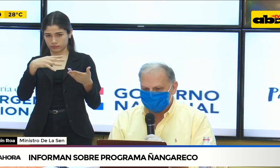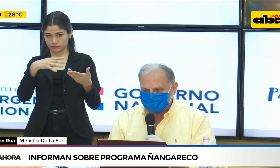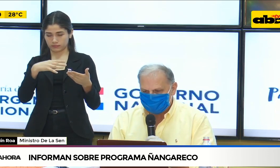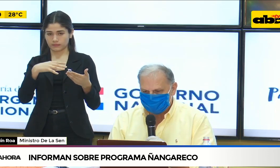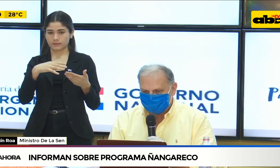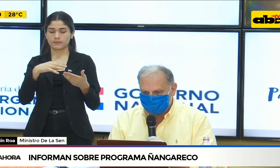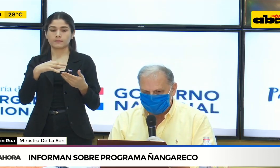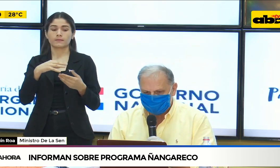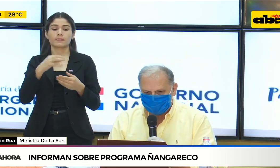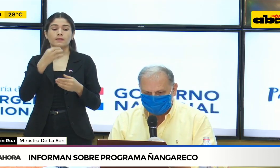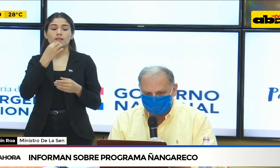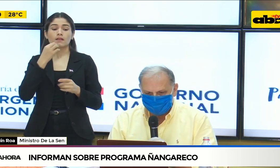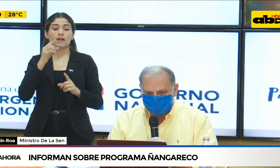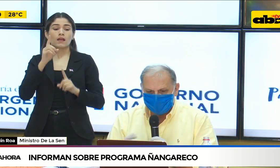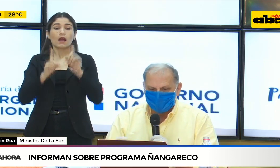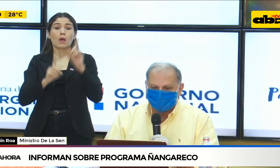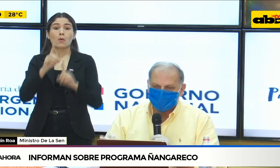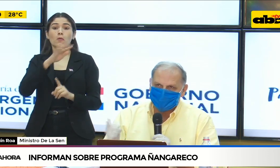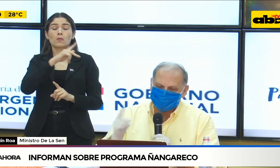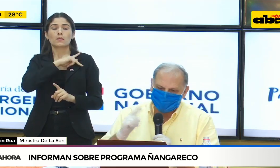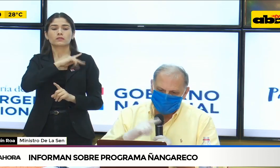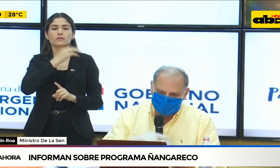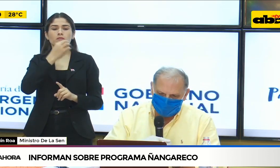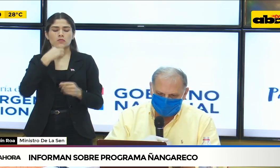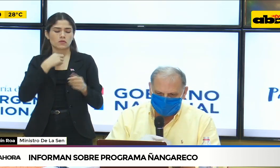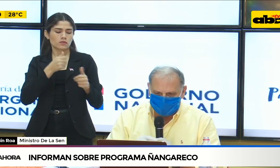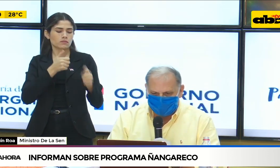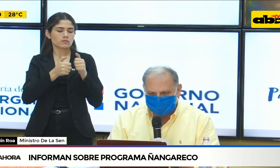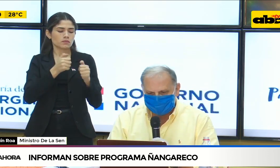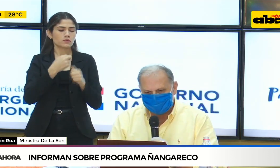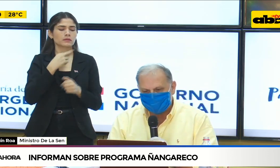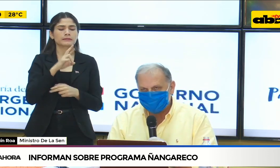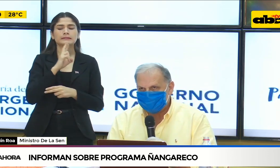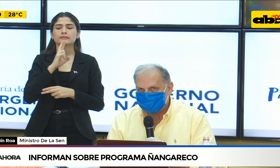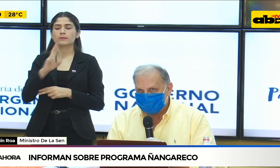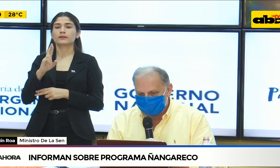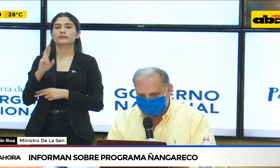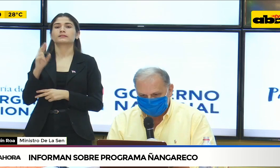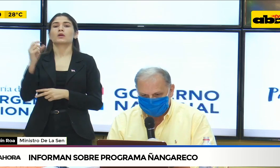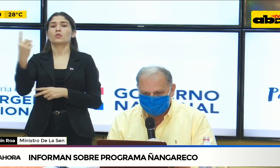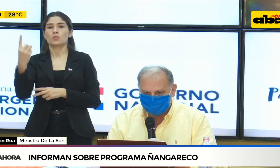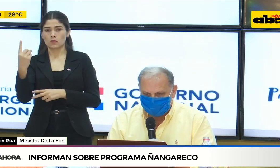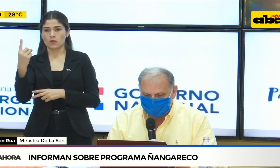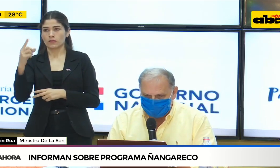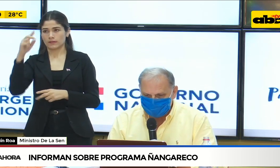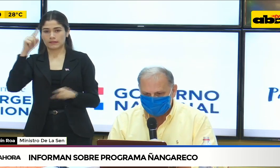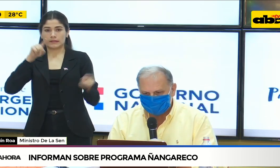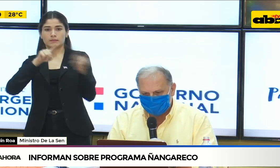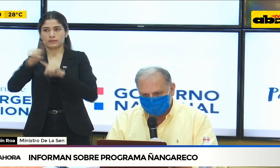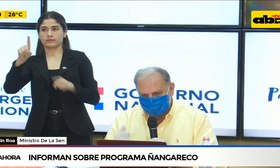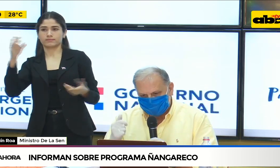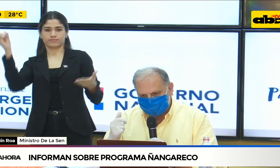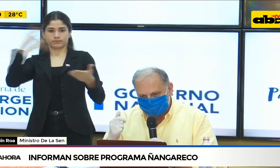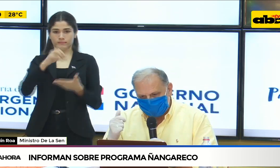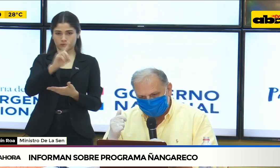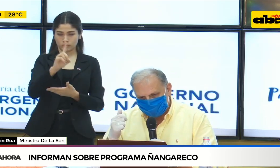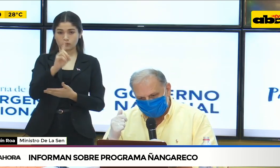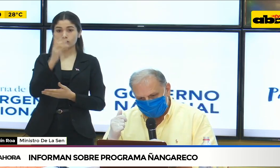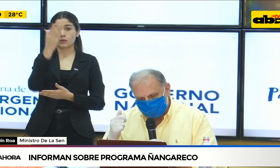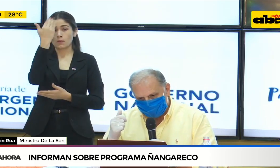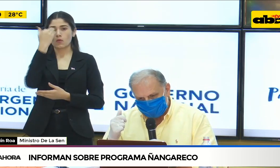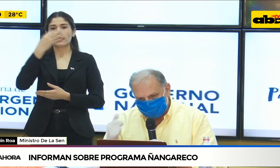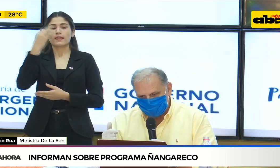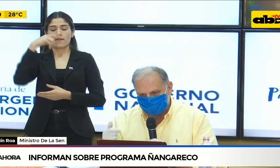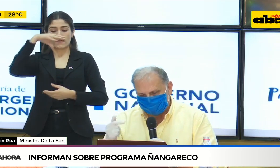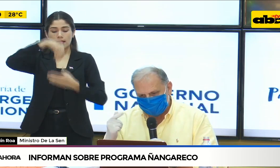transferencia de manera inmediata porque se tiene que crear la billetera. Y para ello, tanto